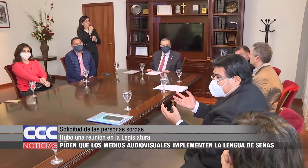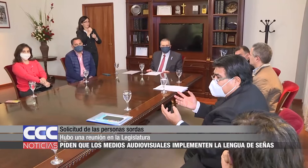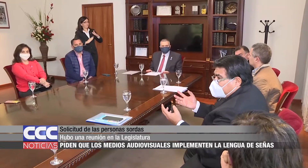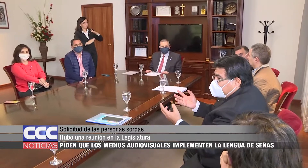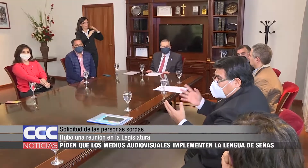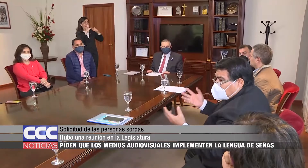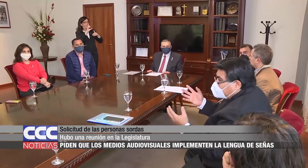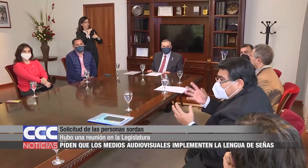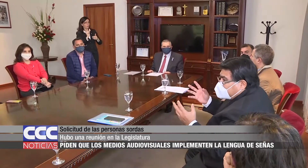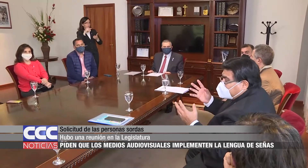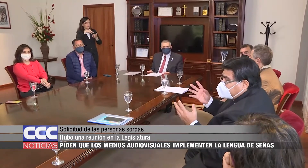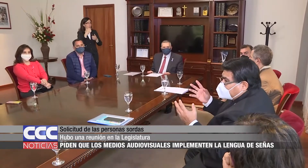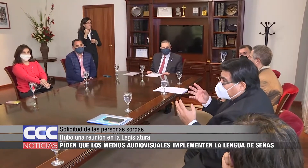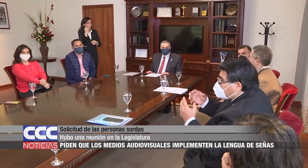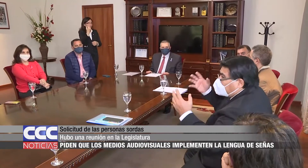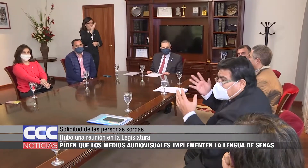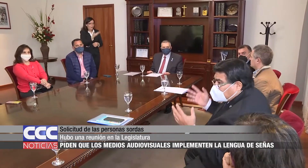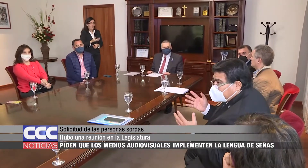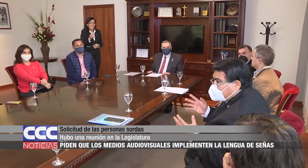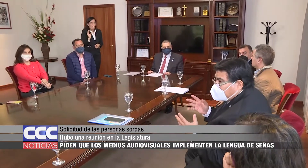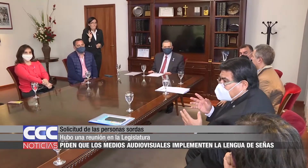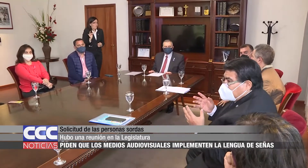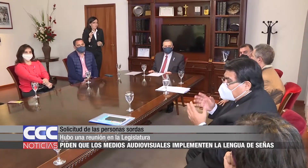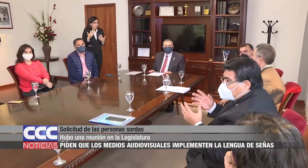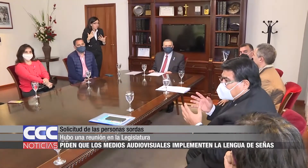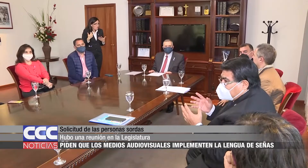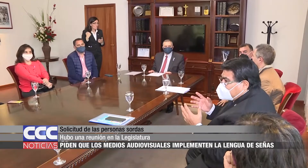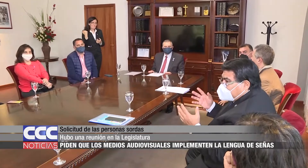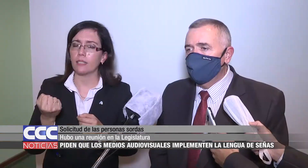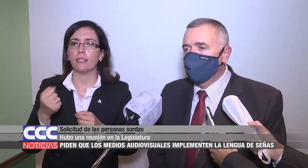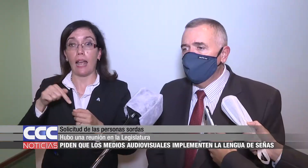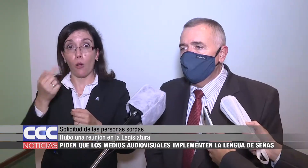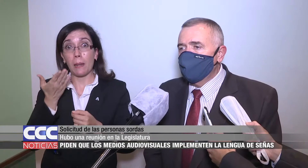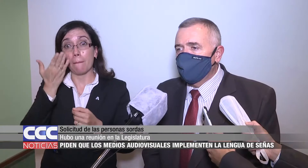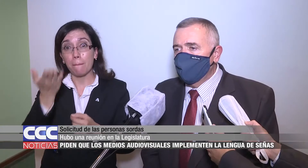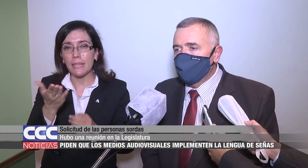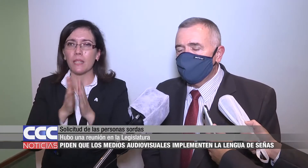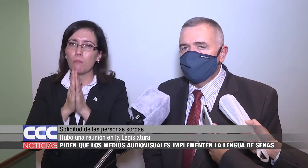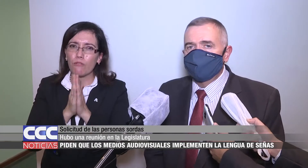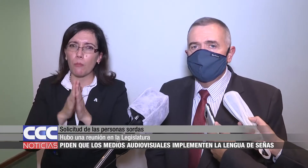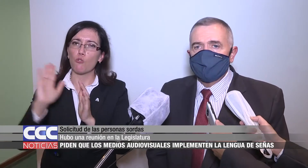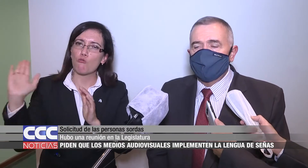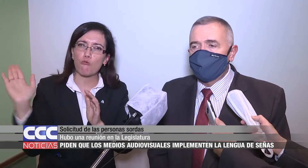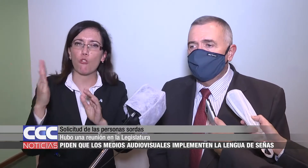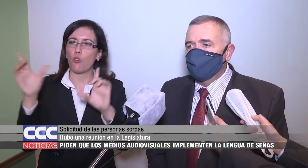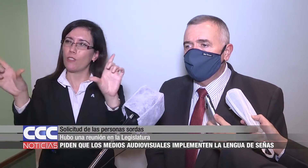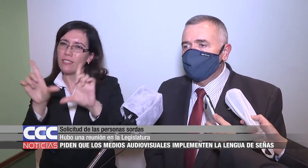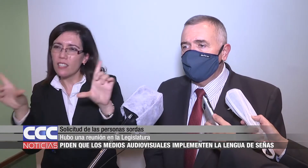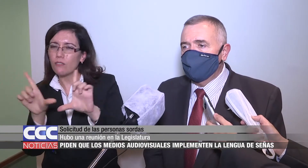problemática y hoy se está pidiendo, se está pidiendo que todos los medios de comunicación puedan implementar